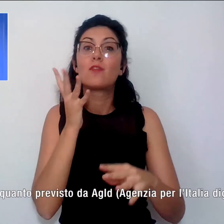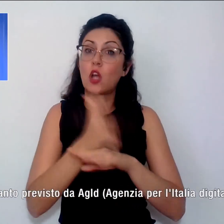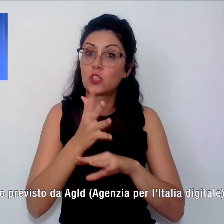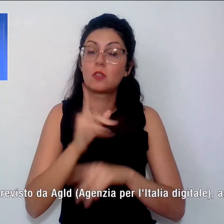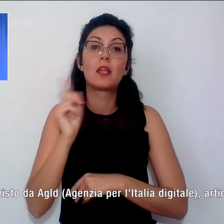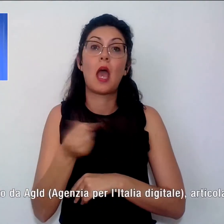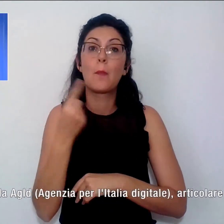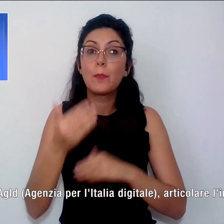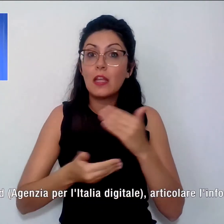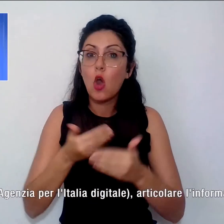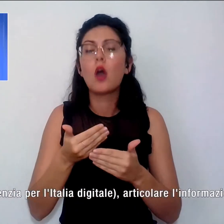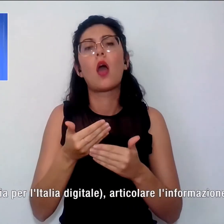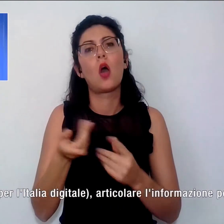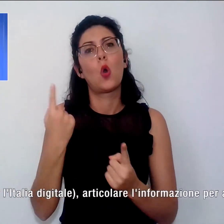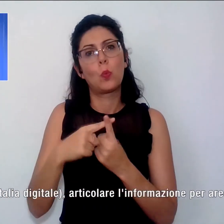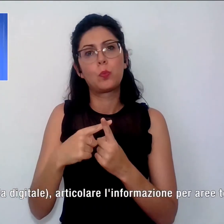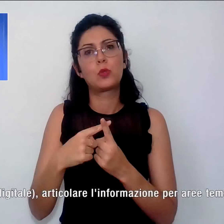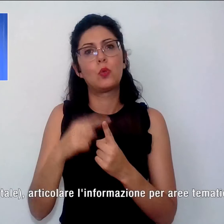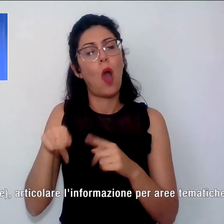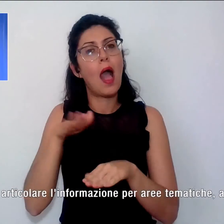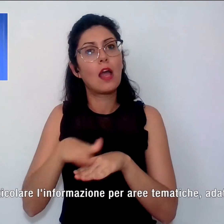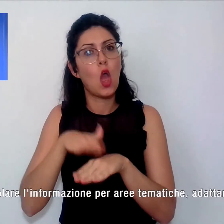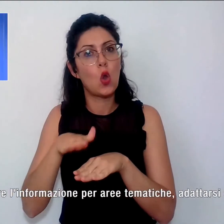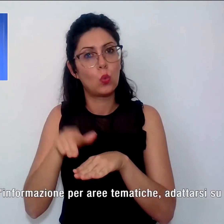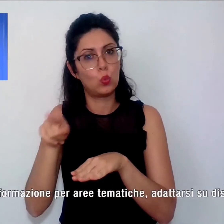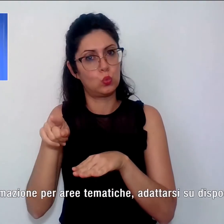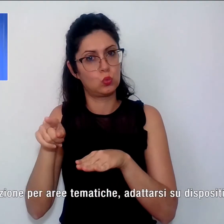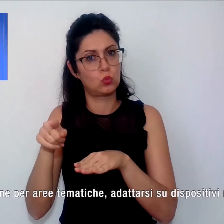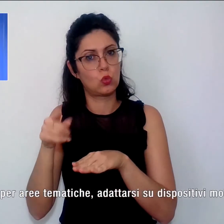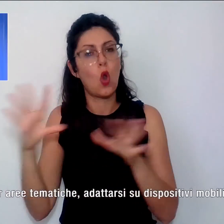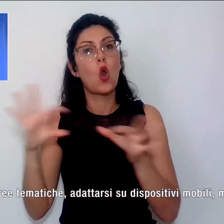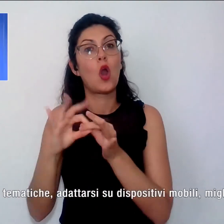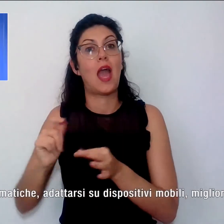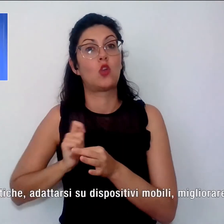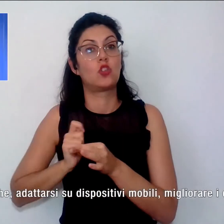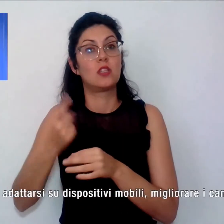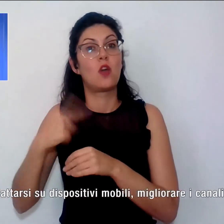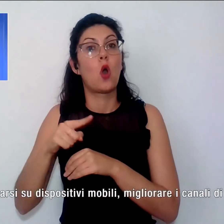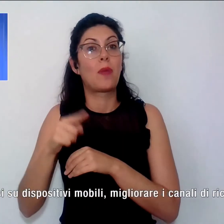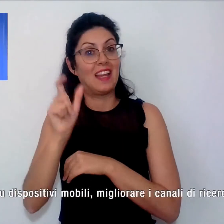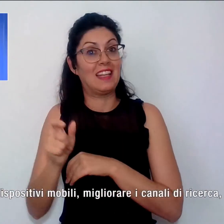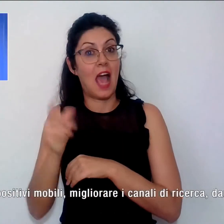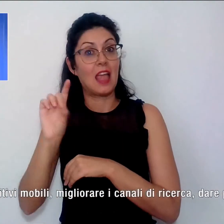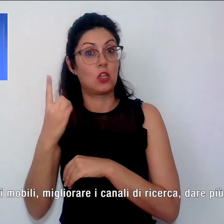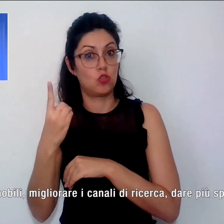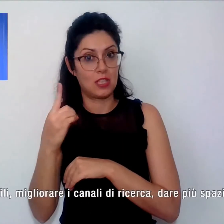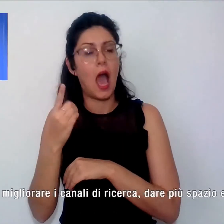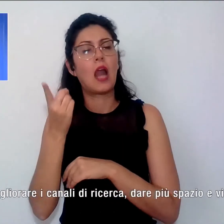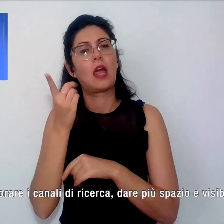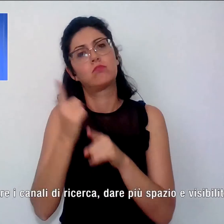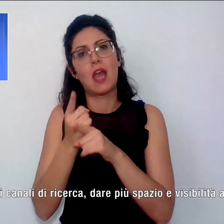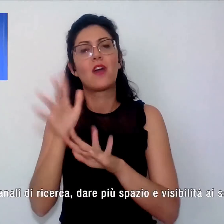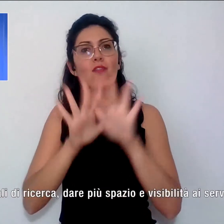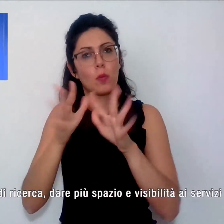l'uso in linea anche con quanto previsto dall'Agenzia per l'Italia Digitale, articolare l'informazione per